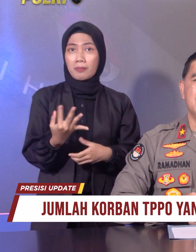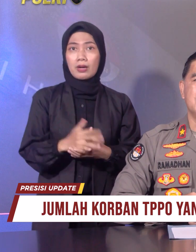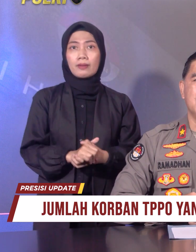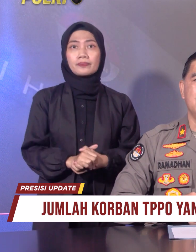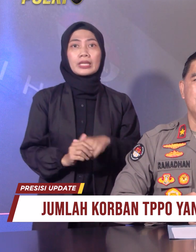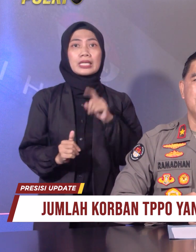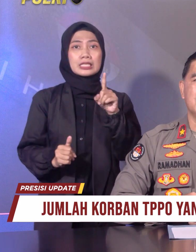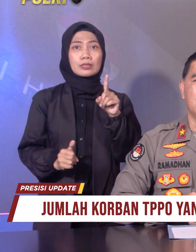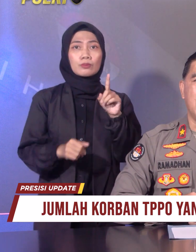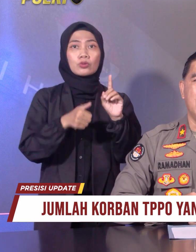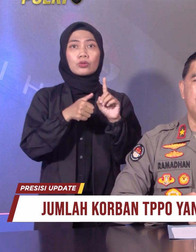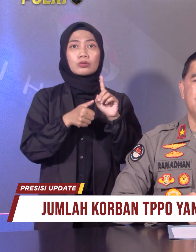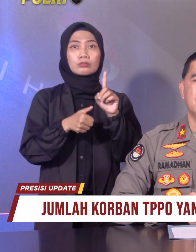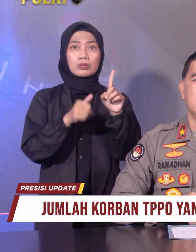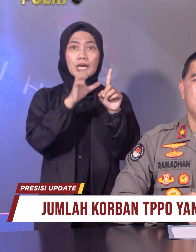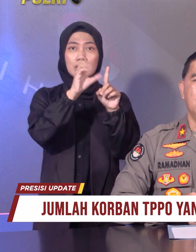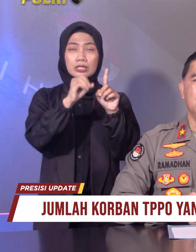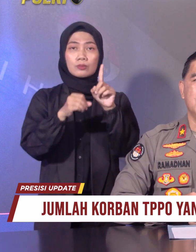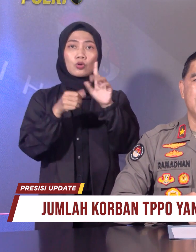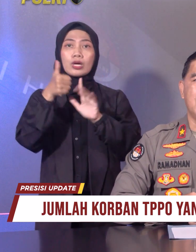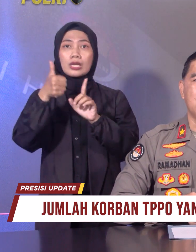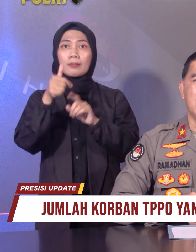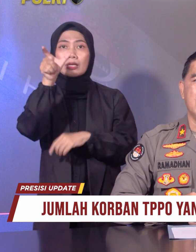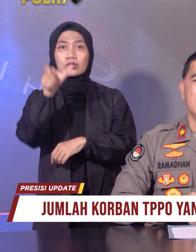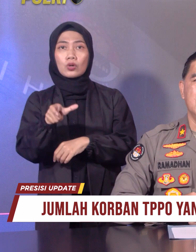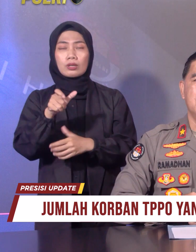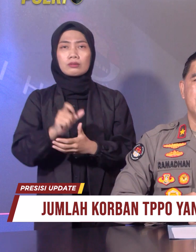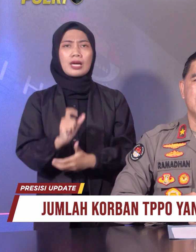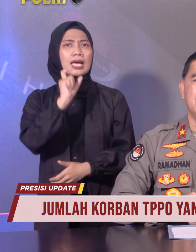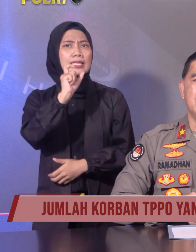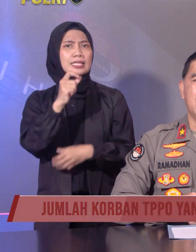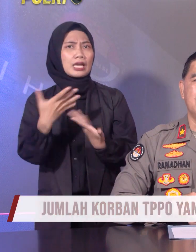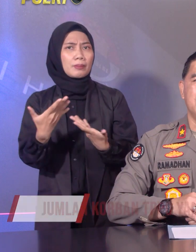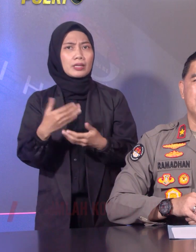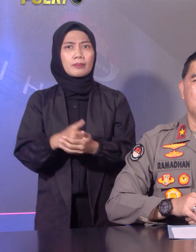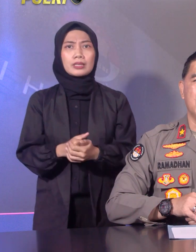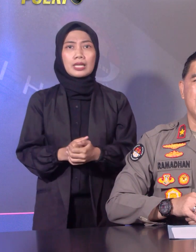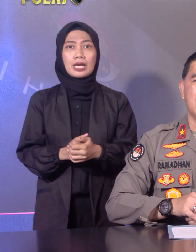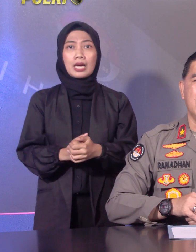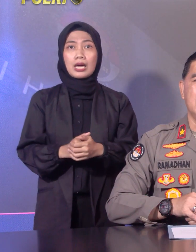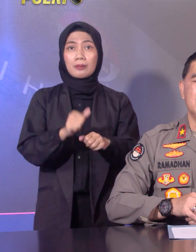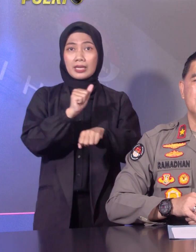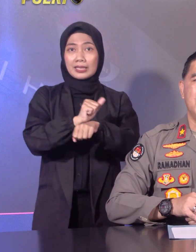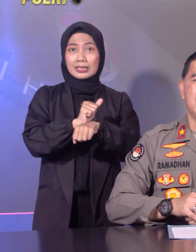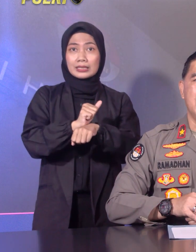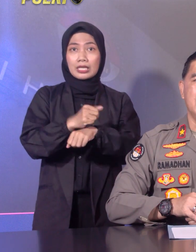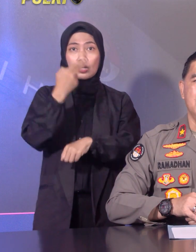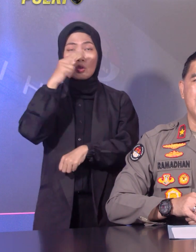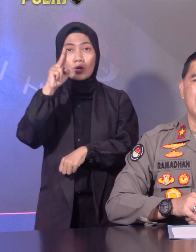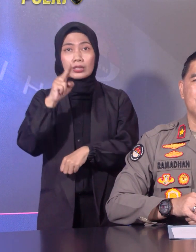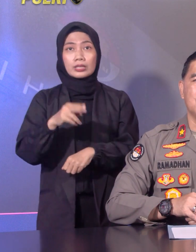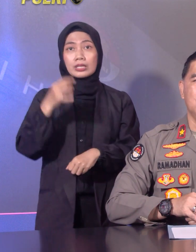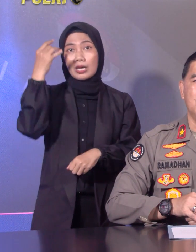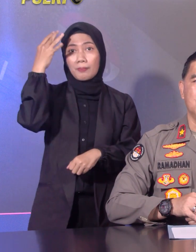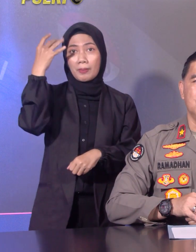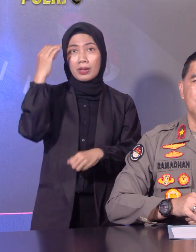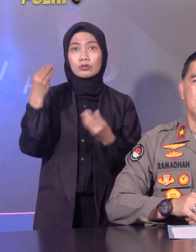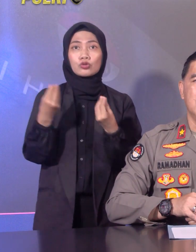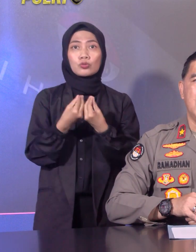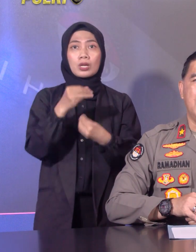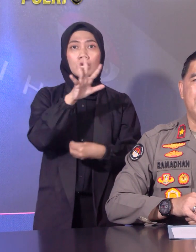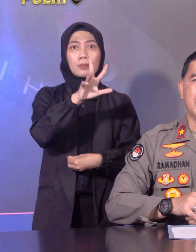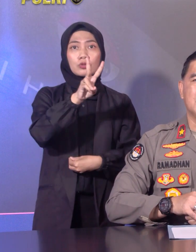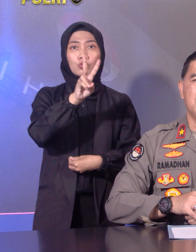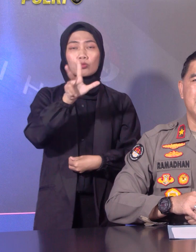sebanyak 1.016 orang. Modus yang dilakukan, pekerja migran, pembantu rumah tangga sebanyak 527.